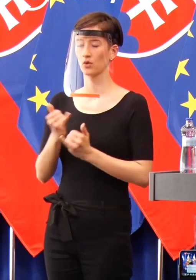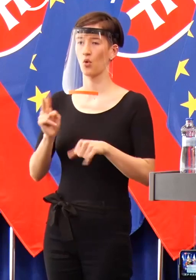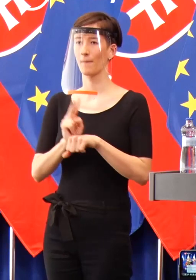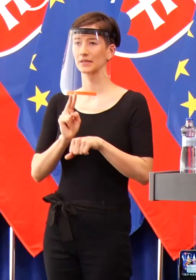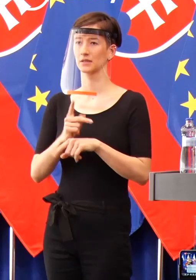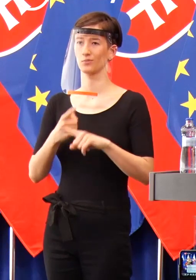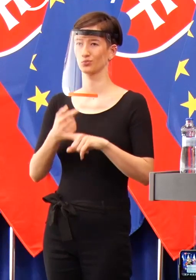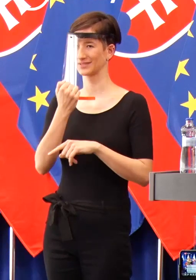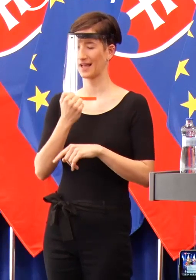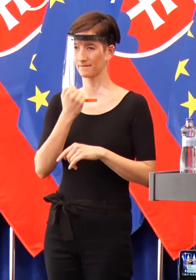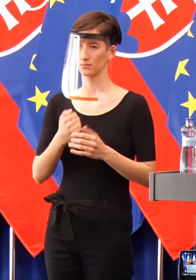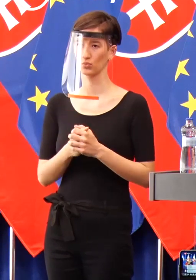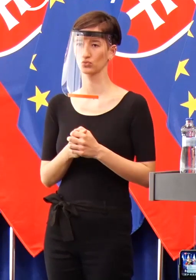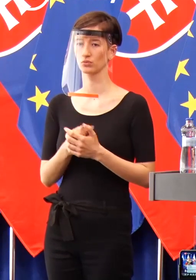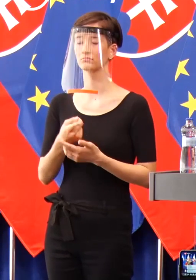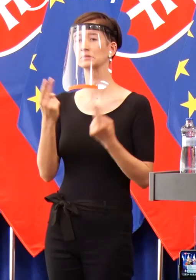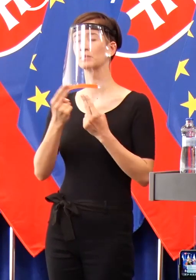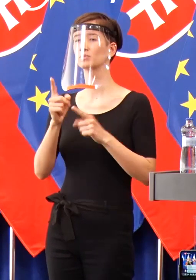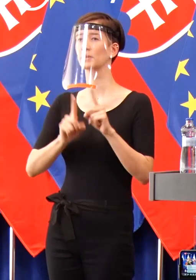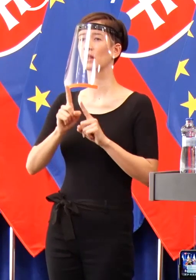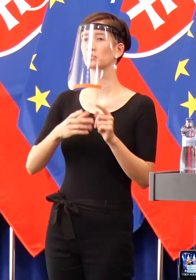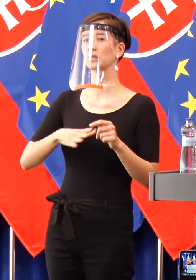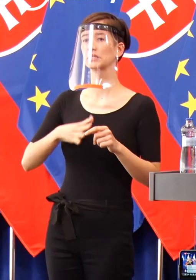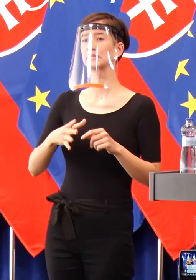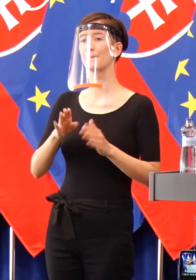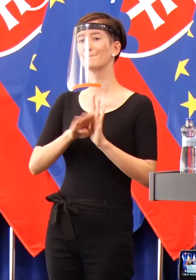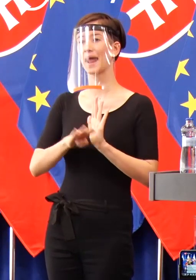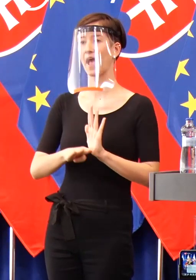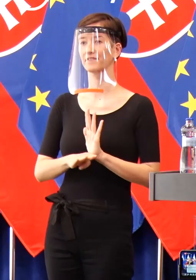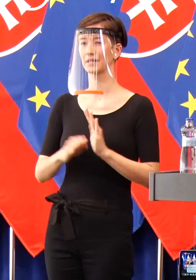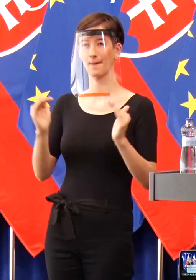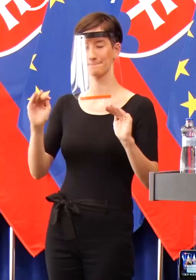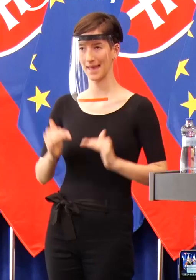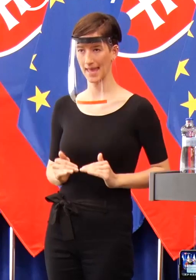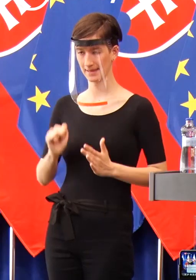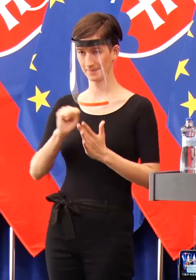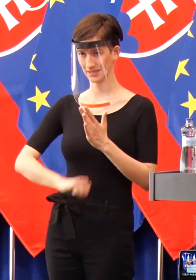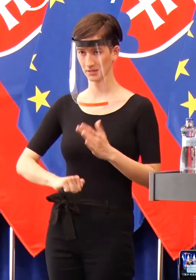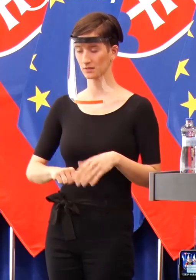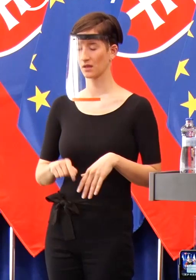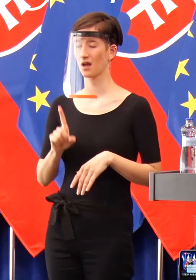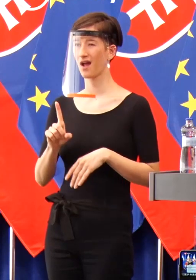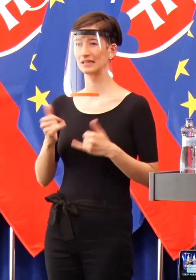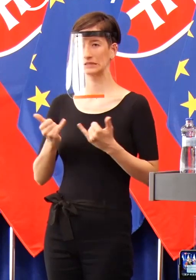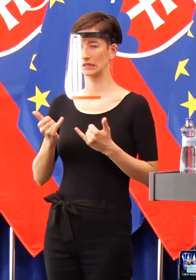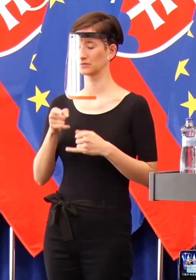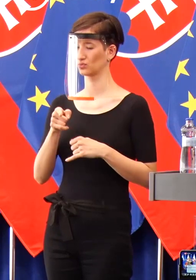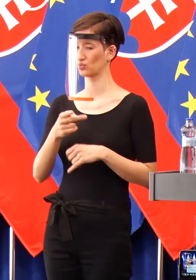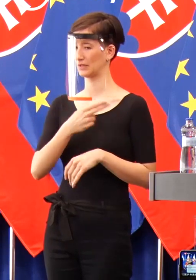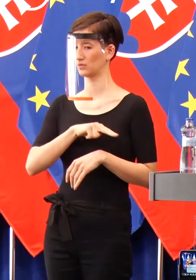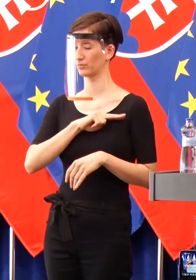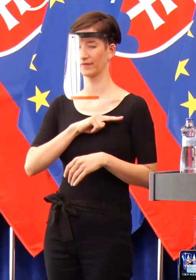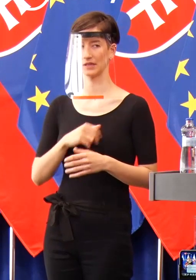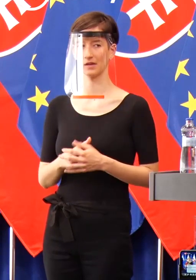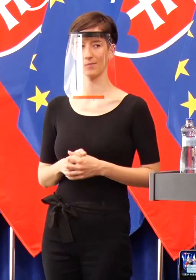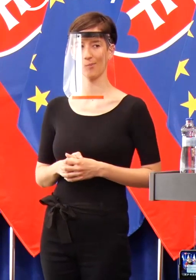môžeme snívať o tom, že si uvoľníme pravidla. Ale jednoducho dnes nie je čas. Bolo by to mimoriadne nezodpovedné. To by bolo škrtnutie toho zápalkového. Ešte